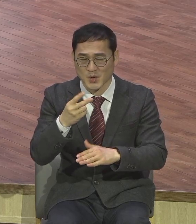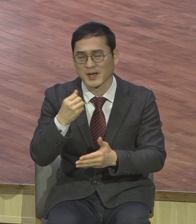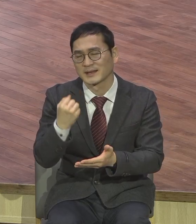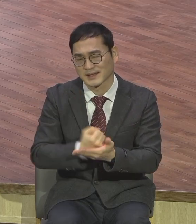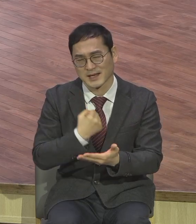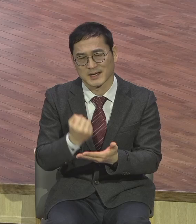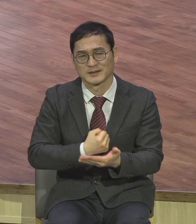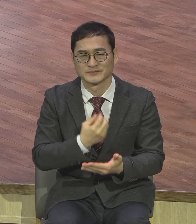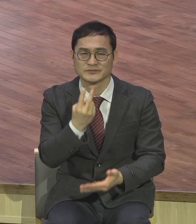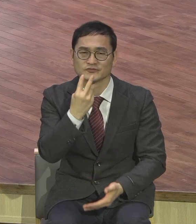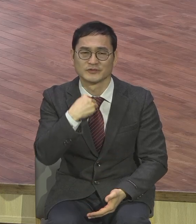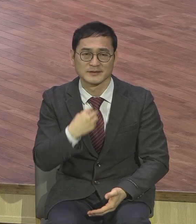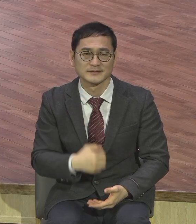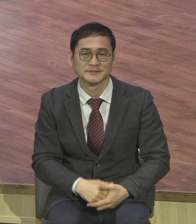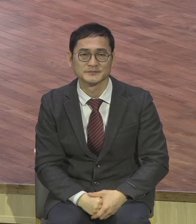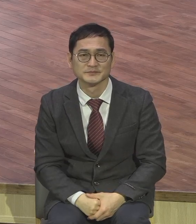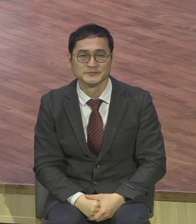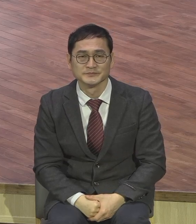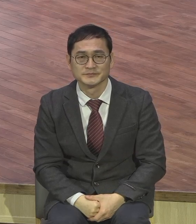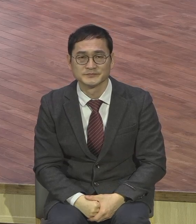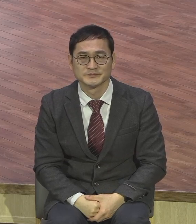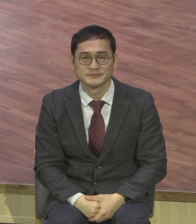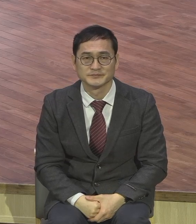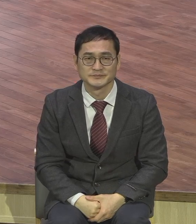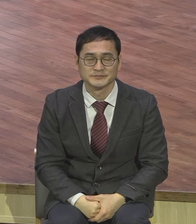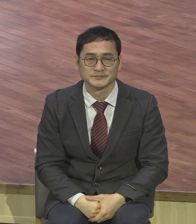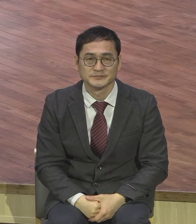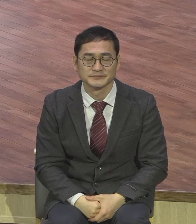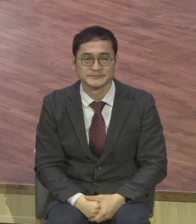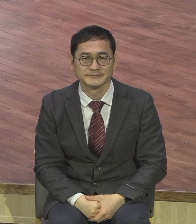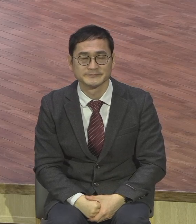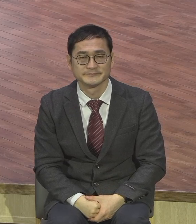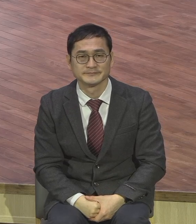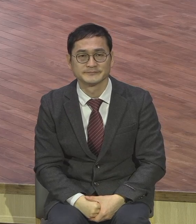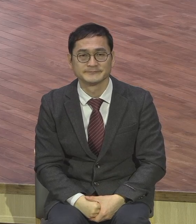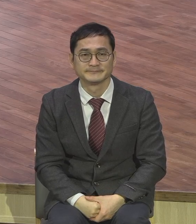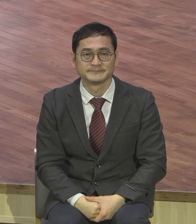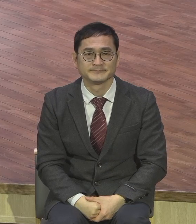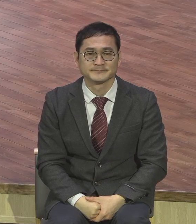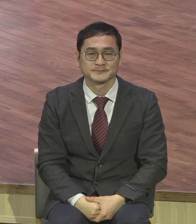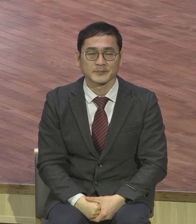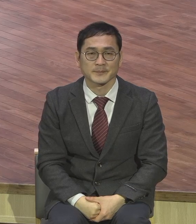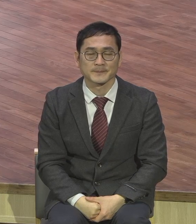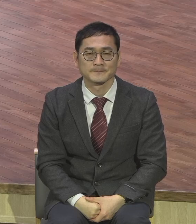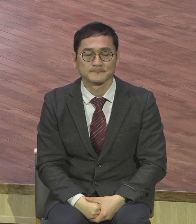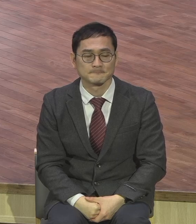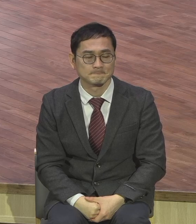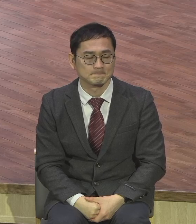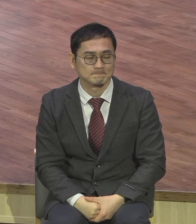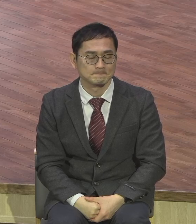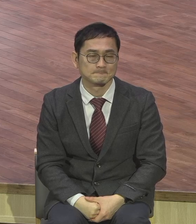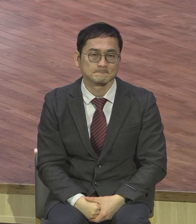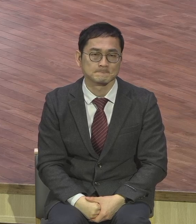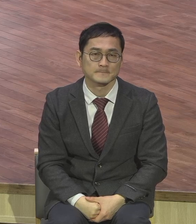교차되고 있습니다 그리고 놀라운 것은 이렇게 온라인 예배를 드리면서